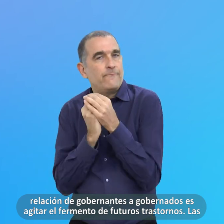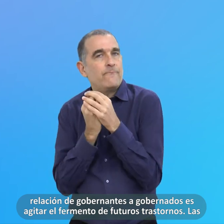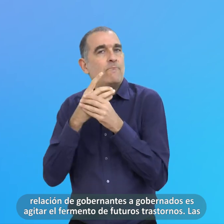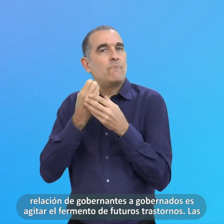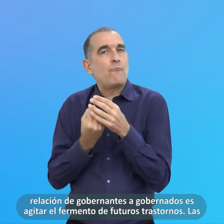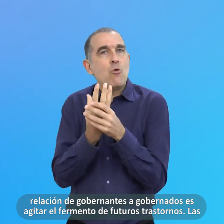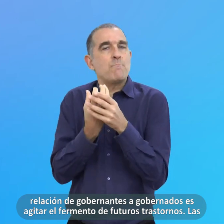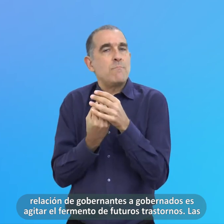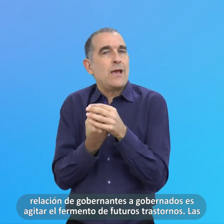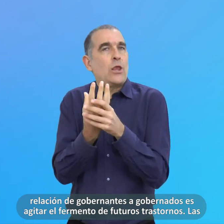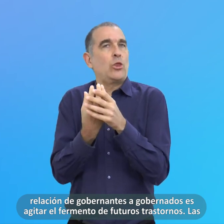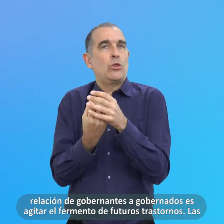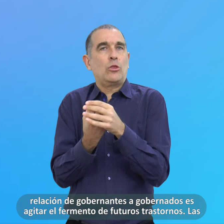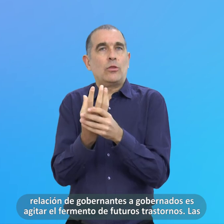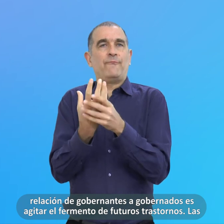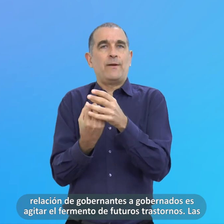futuros Trastornos